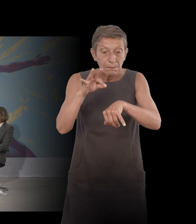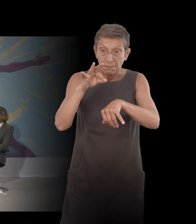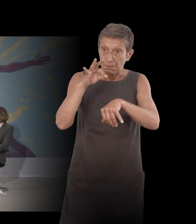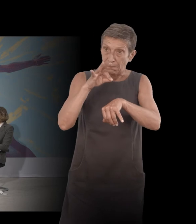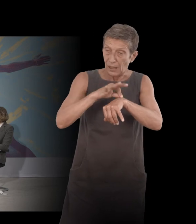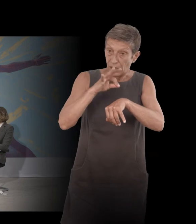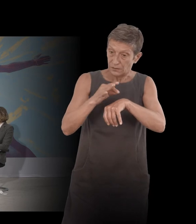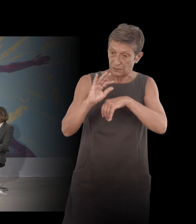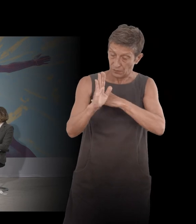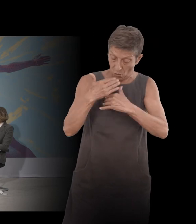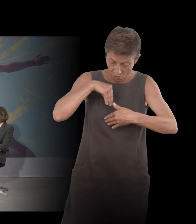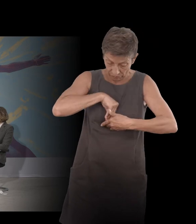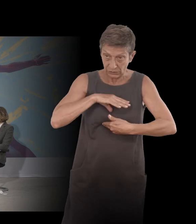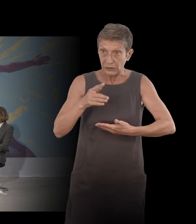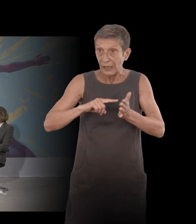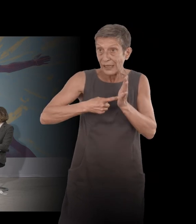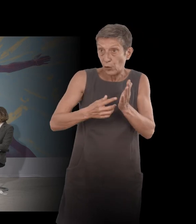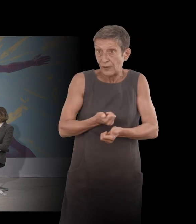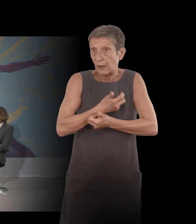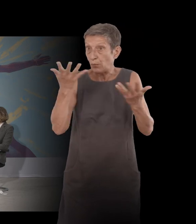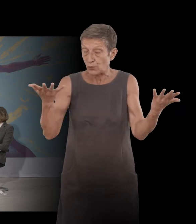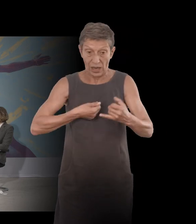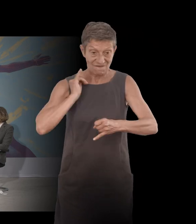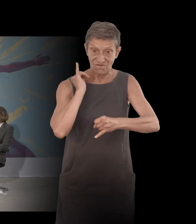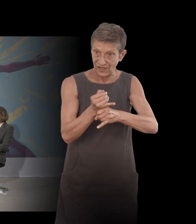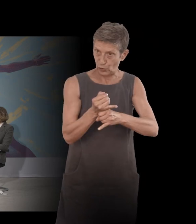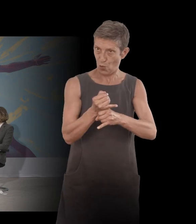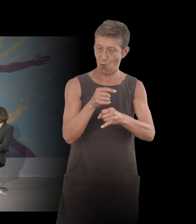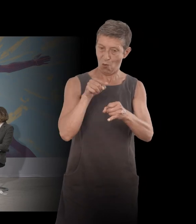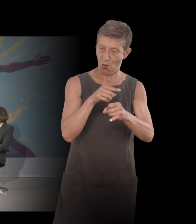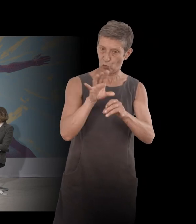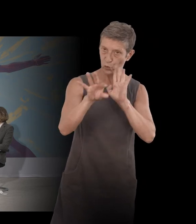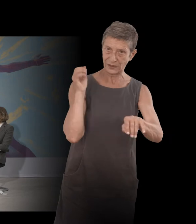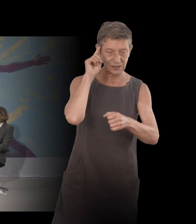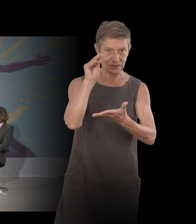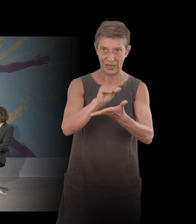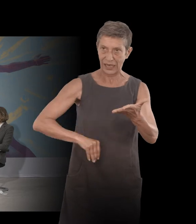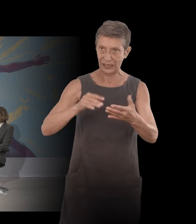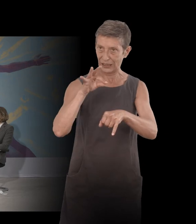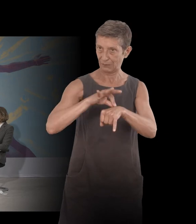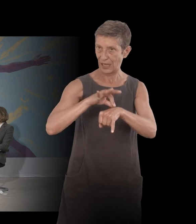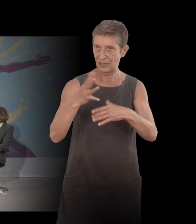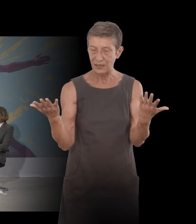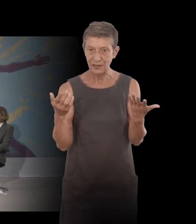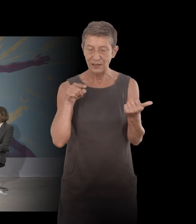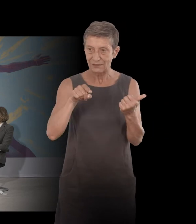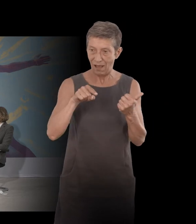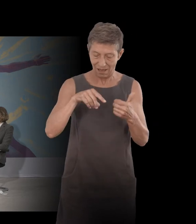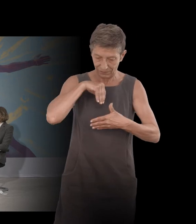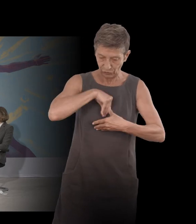et recourir à la fiction dans l'écriture de sa maladie permet d'en devenir un personnage pour explorer d'autres possibles de soi. Vous vous reconnaissez ? Je ne pas de bêtises.